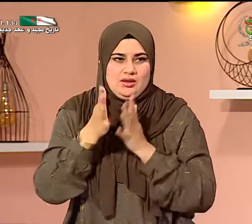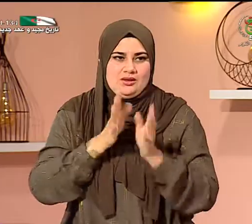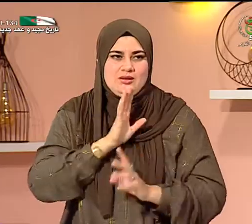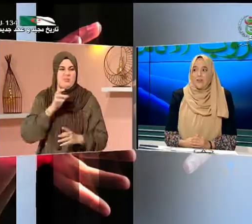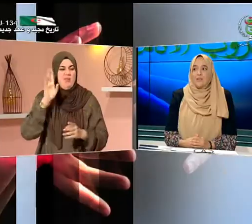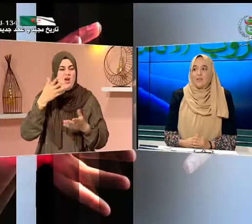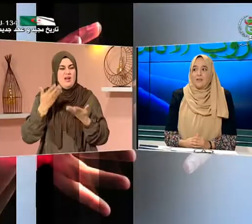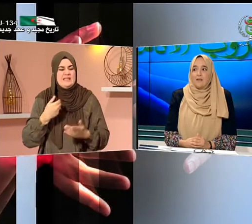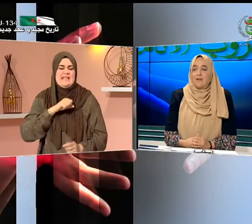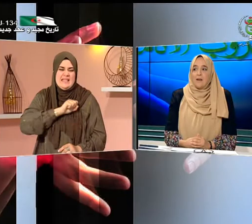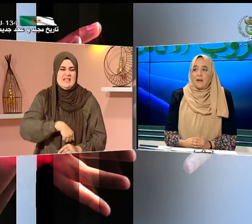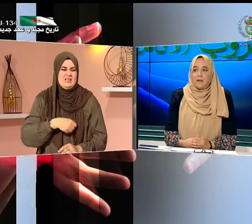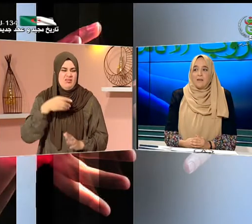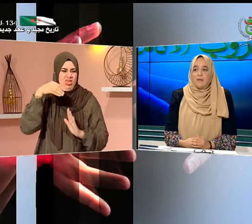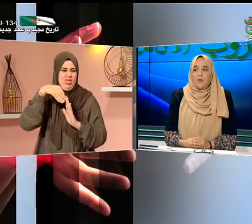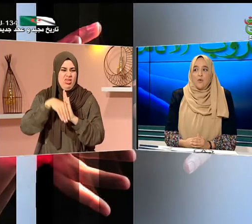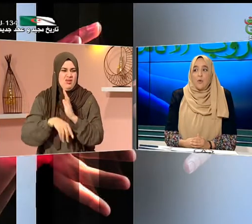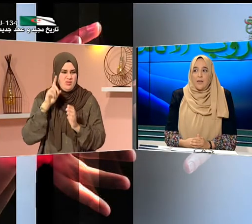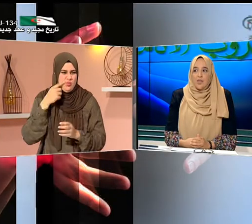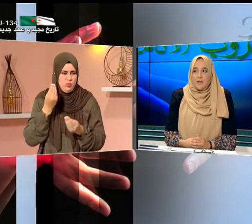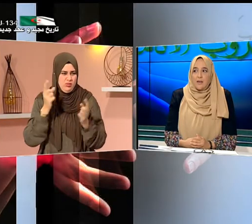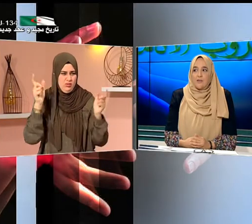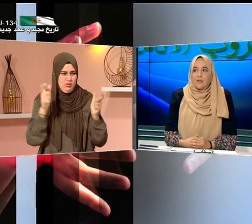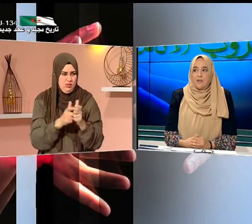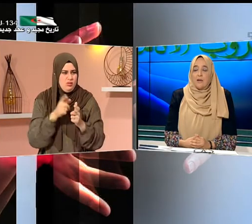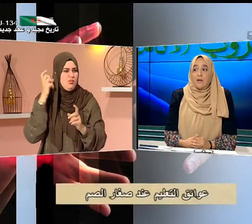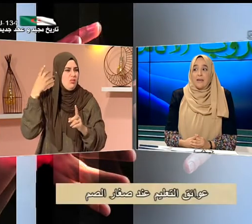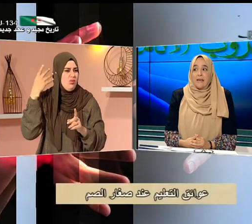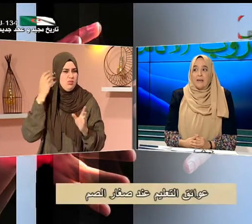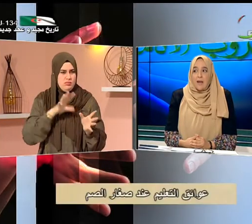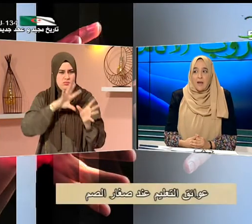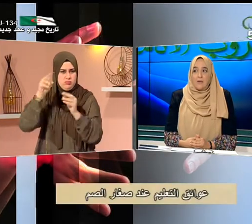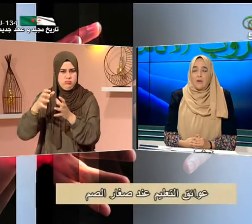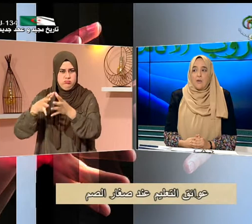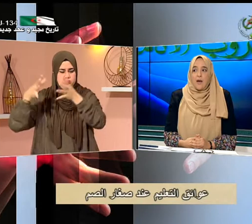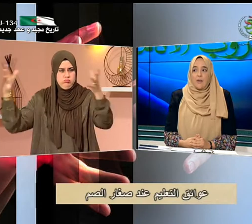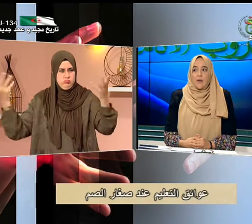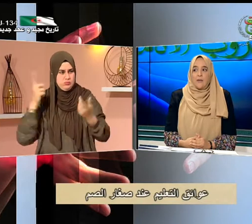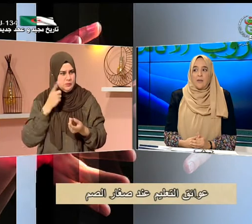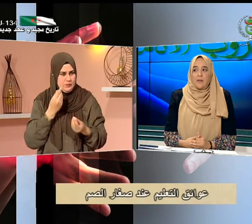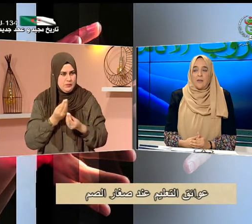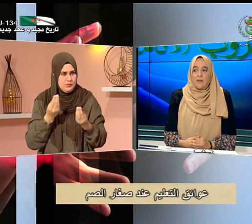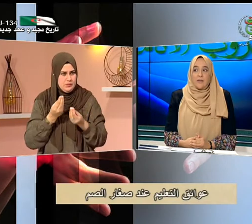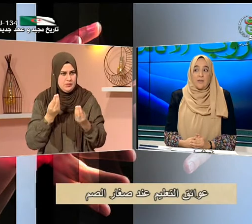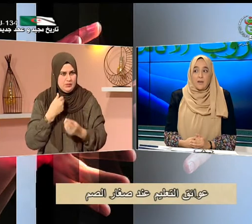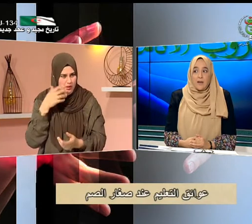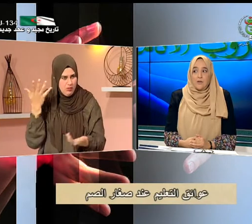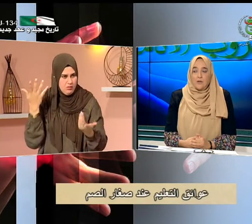ذكريات جيدة حقيقة لم تكن لغة إشارية جيدة لكن الآن ألاحظ أن في المدرسة مدرسة صغار الصم